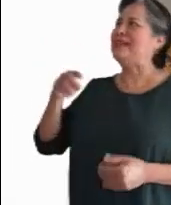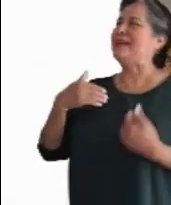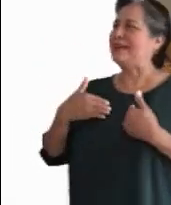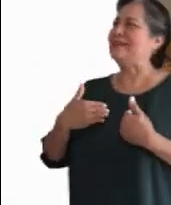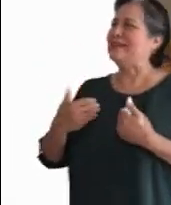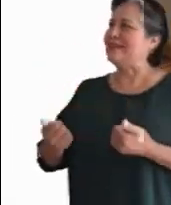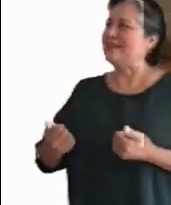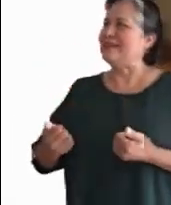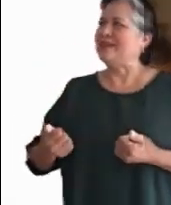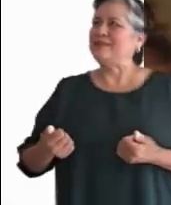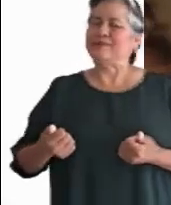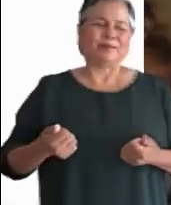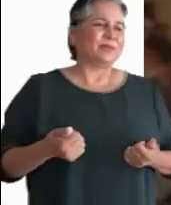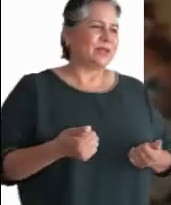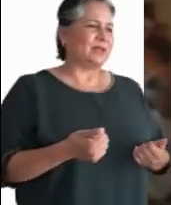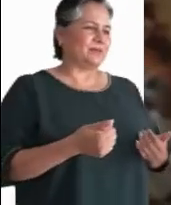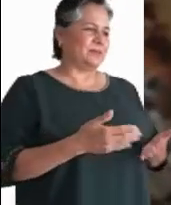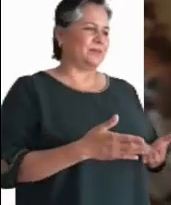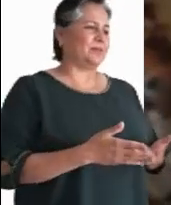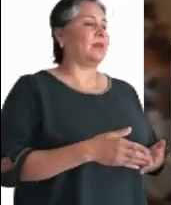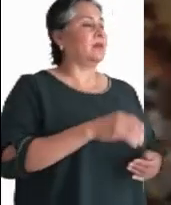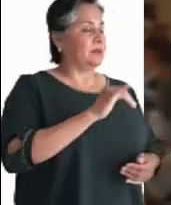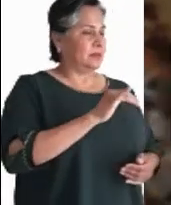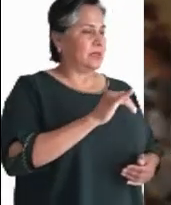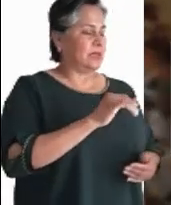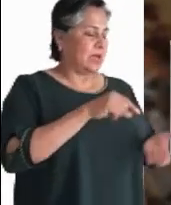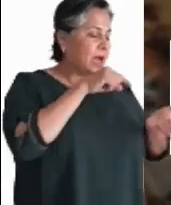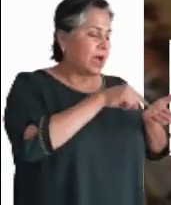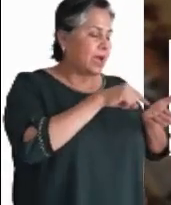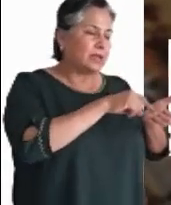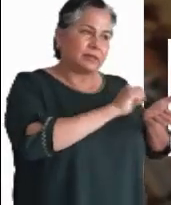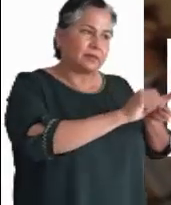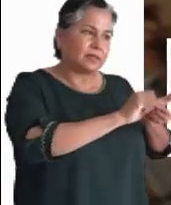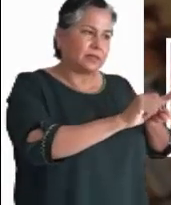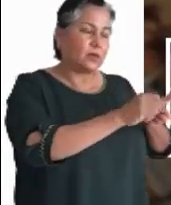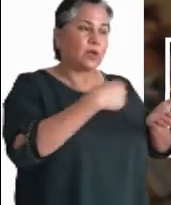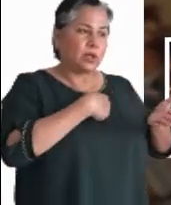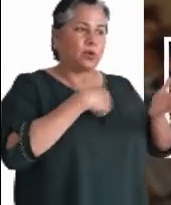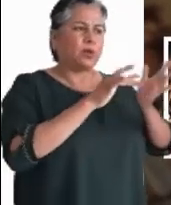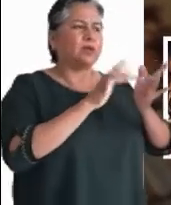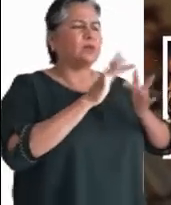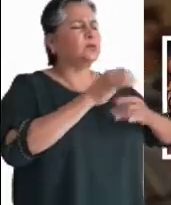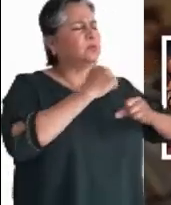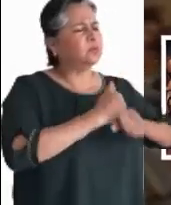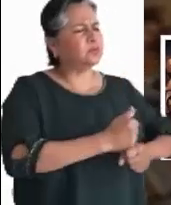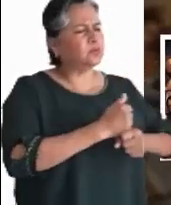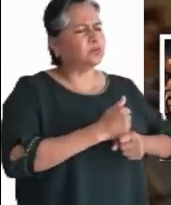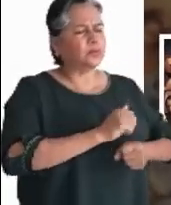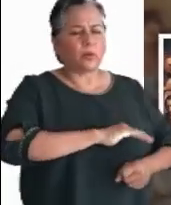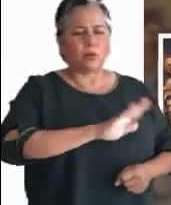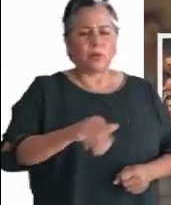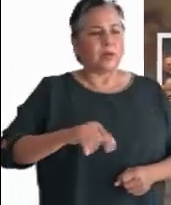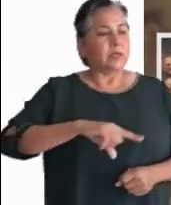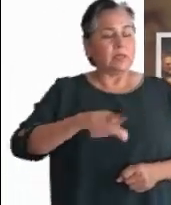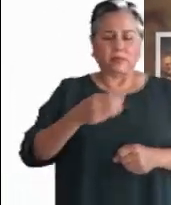para que comprendieran las escrituras y les dijo, está escrito que el Mesías tenía que padecer y había de